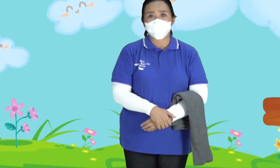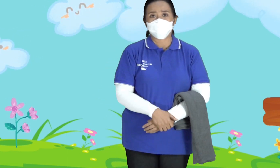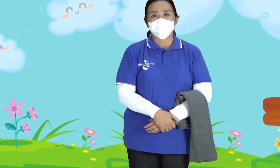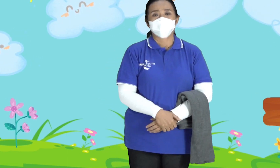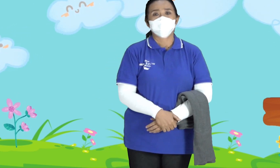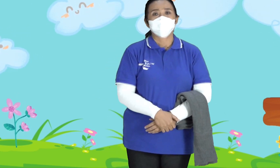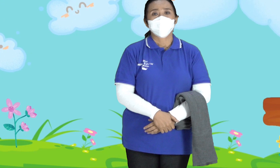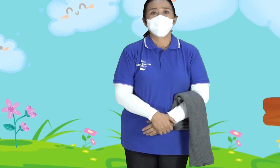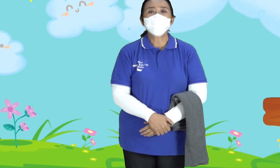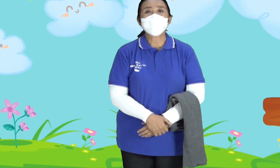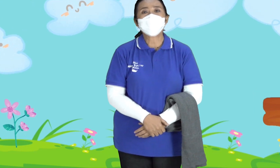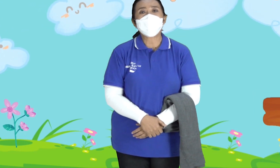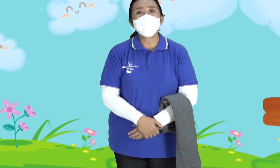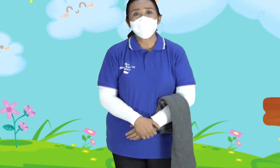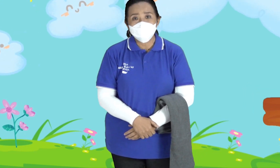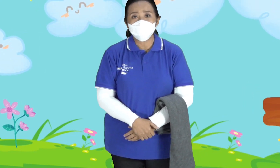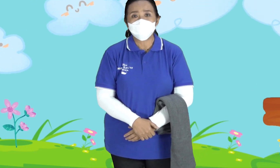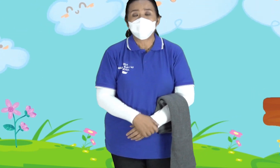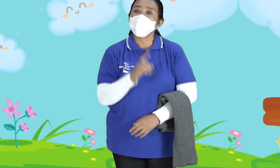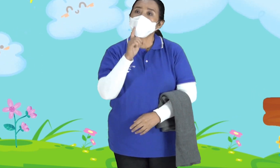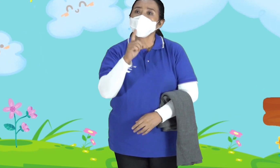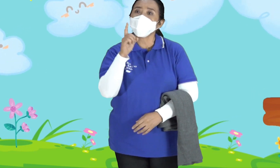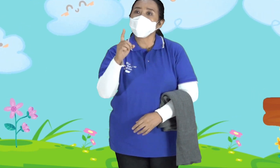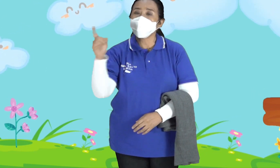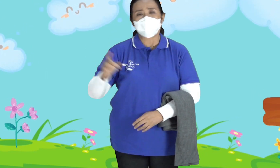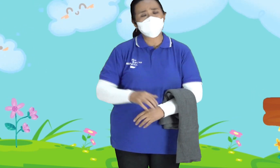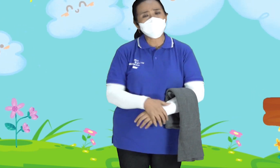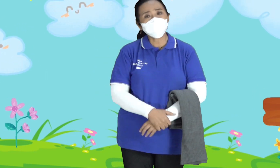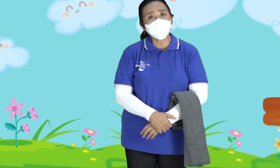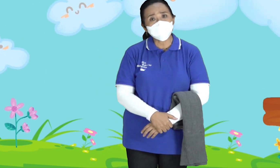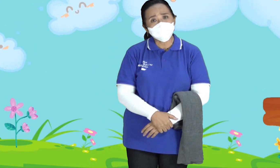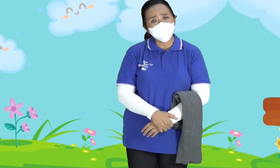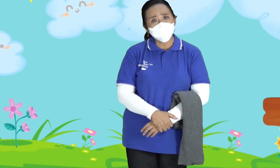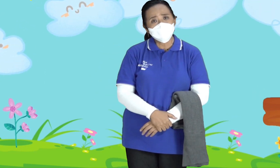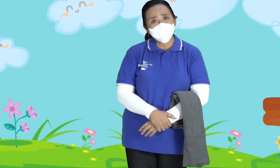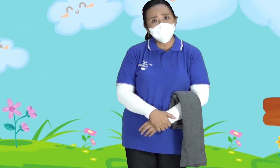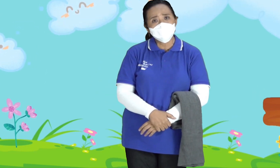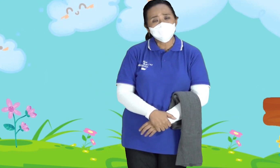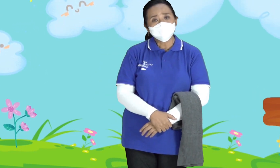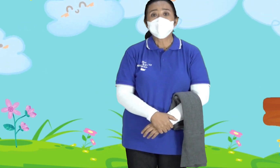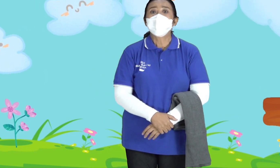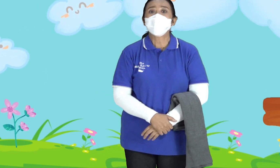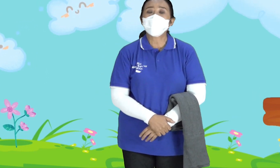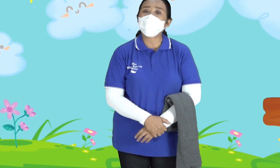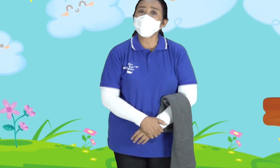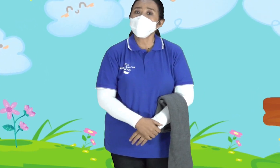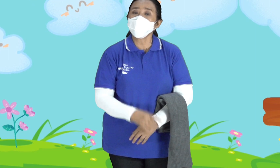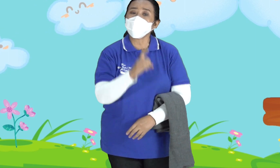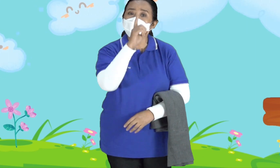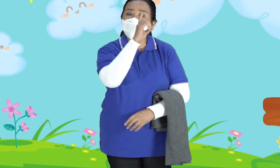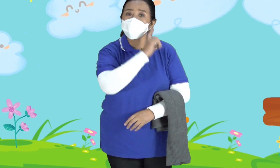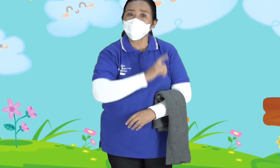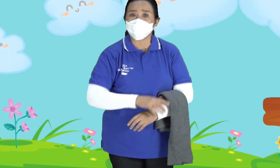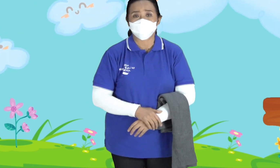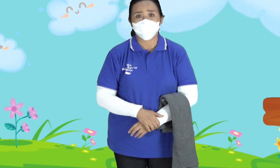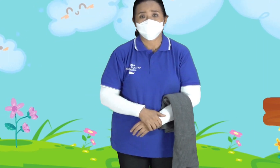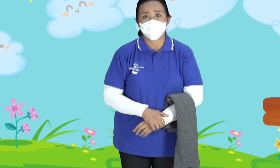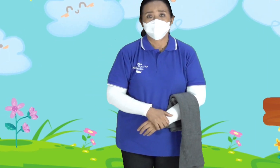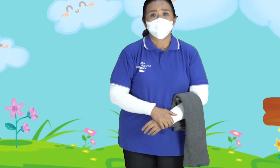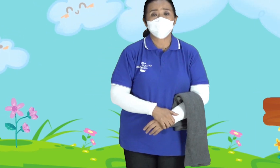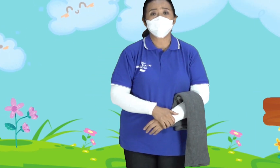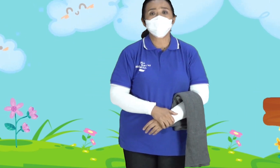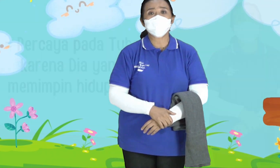Bukan PPKM PPM Apa itu PPM PPM itu P pertama